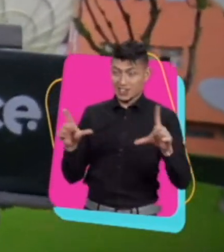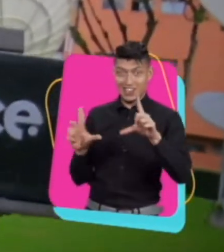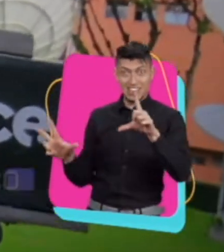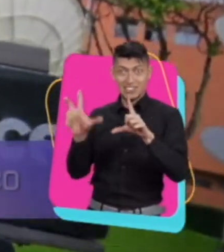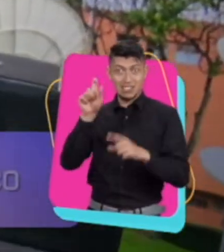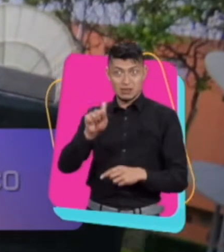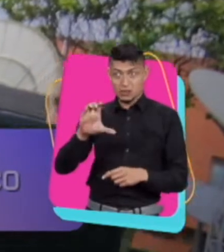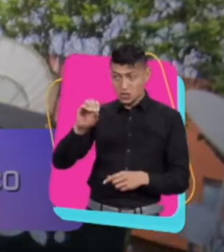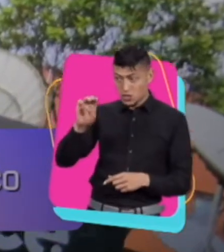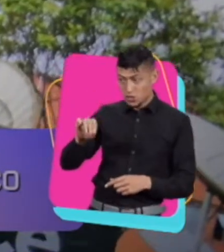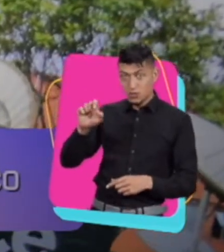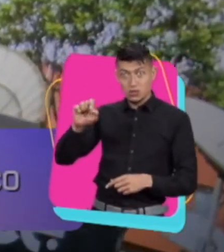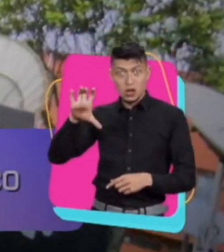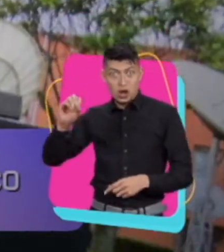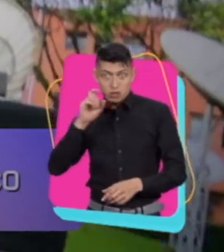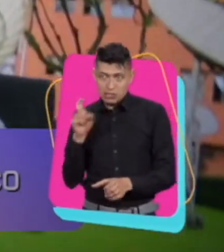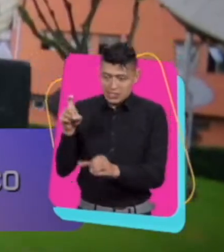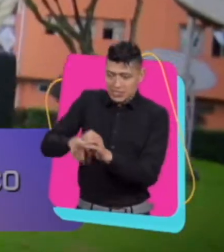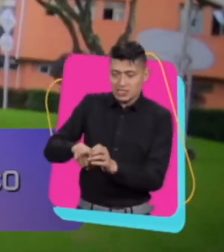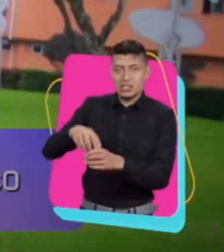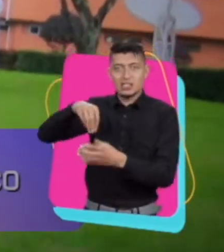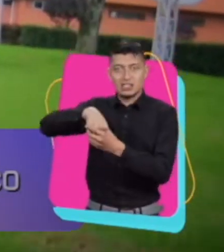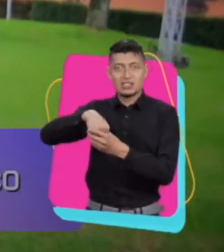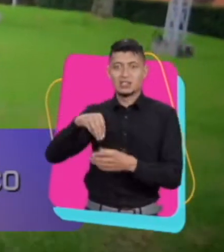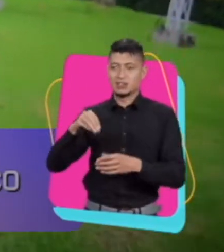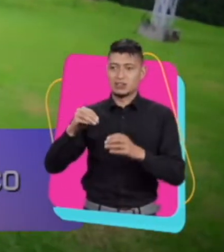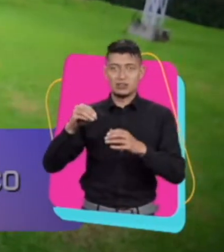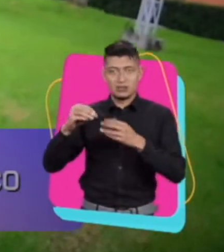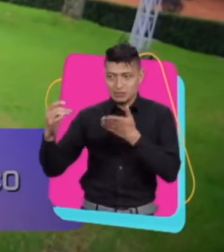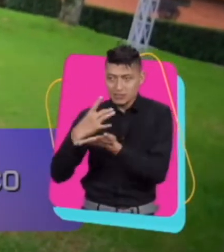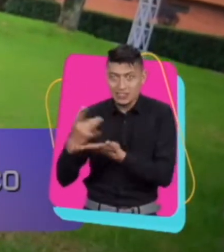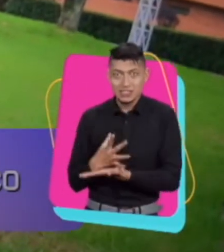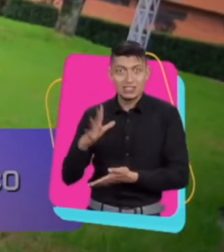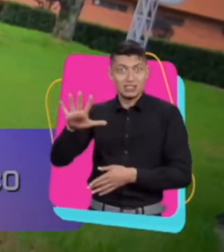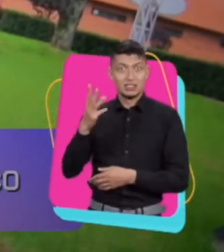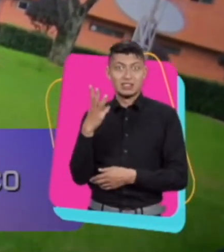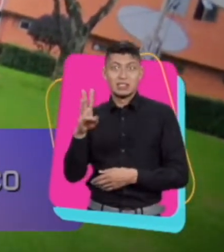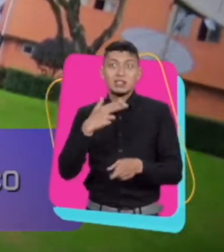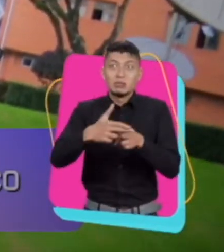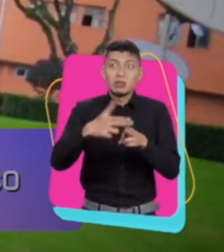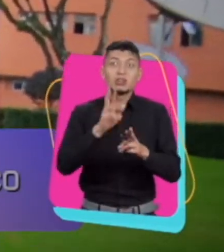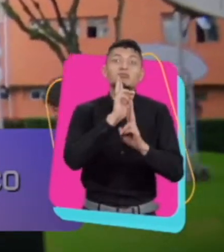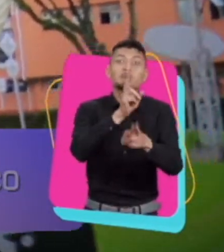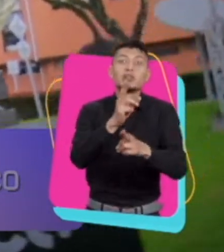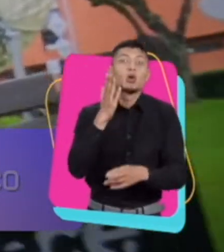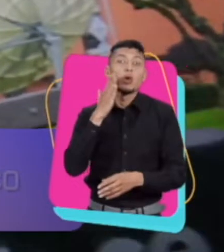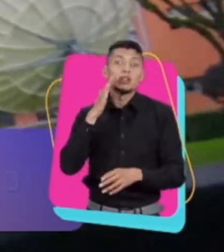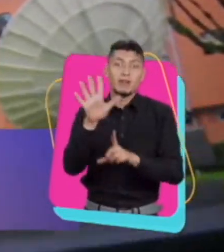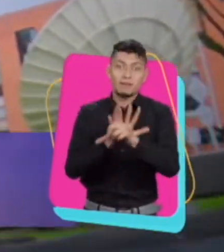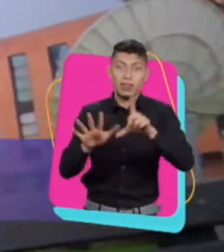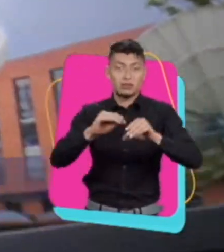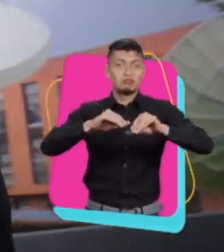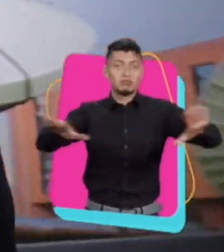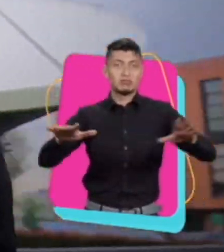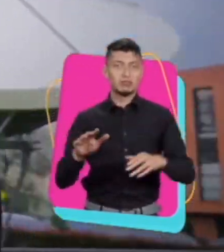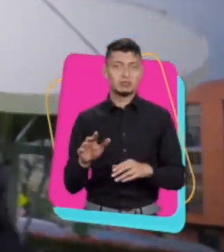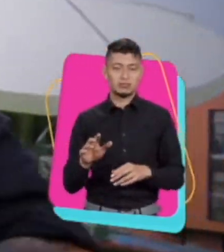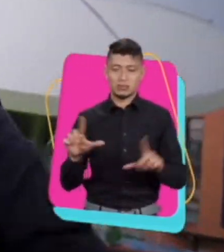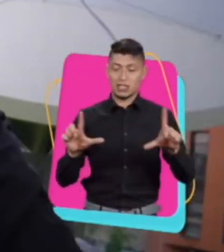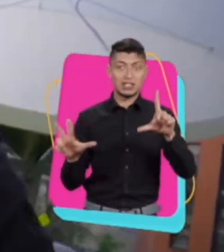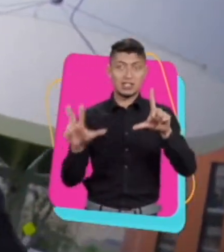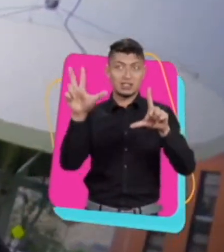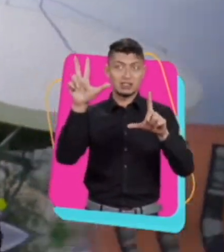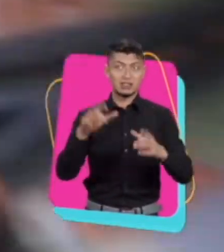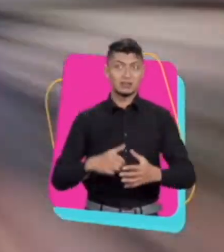canal13.com.co, te registras en Inbox 13, pides todos los videos que deseas ver y muy pronto te responderé cuando saldrán en las